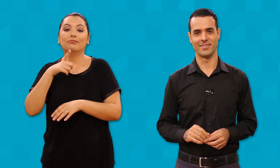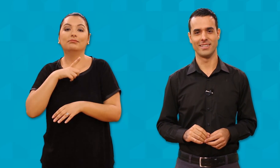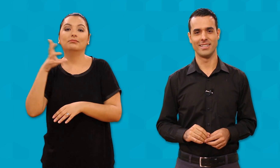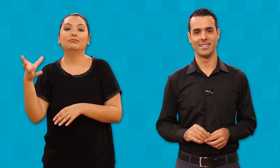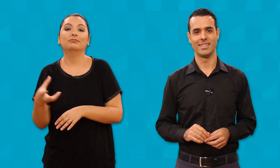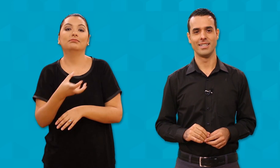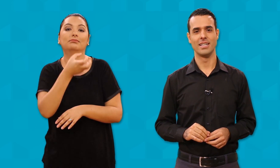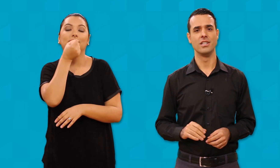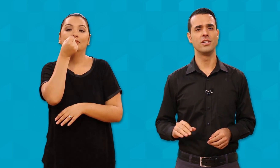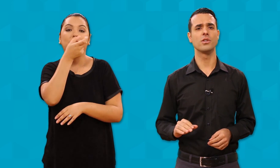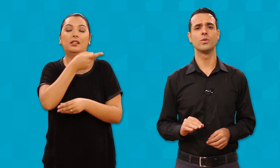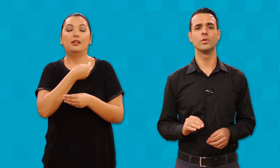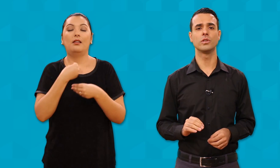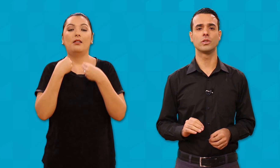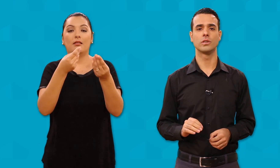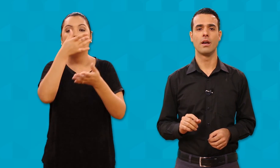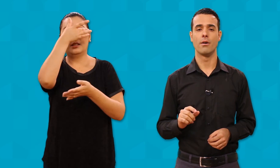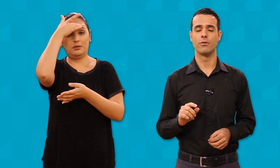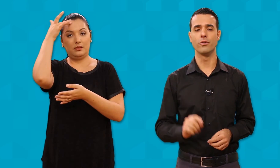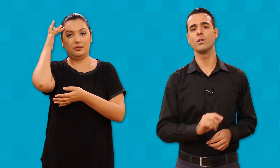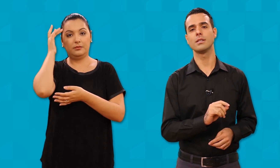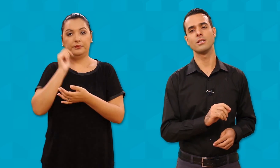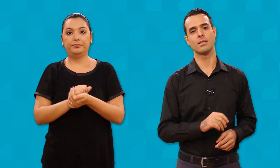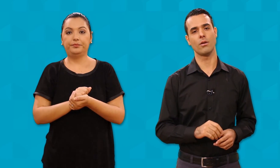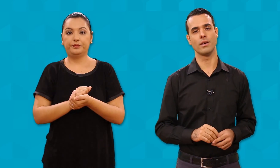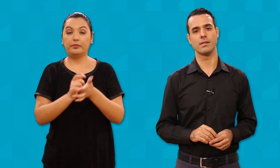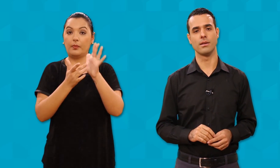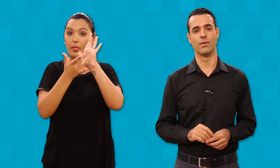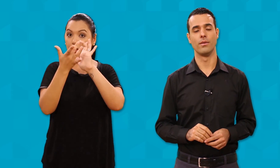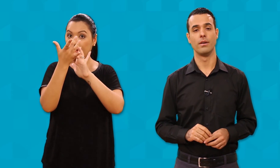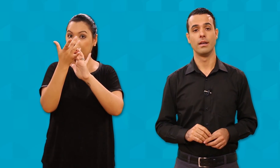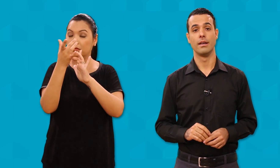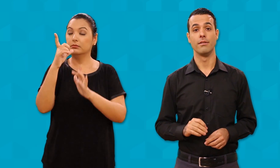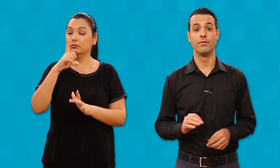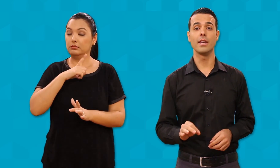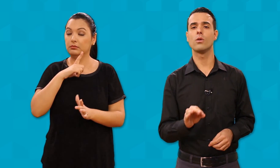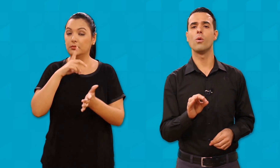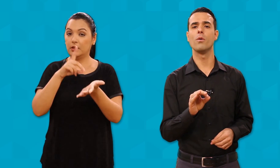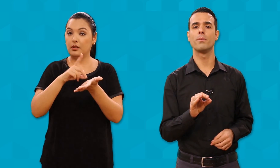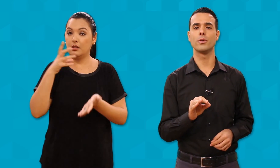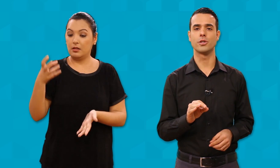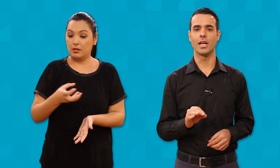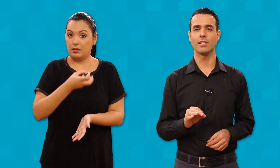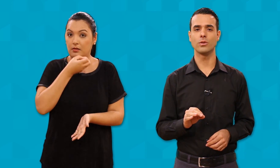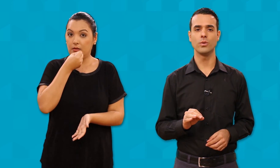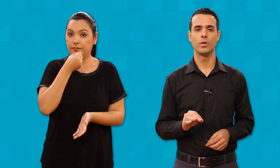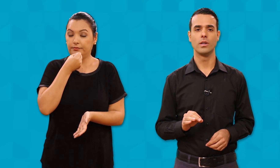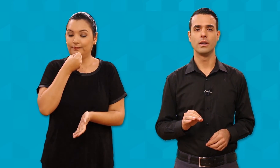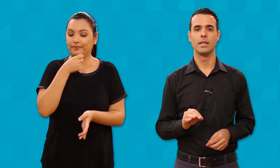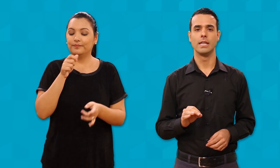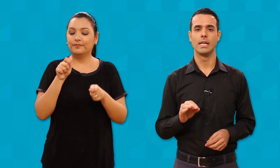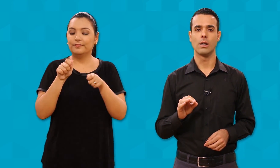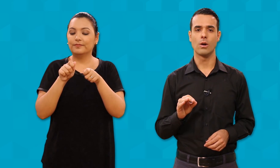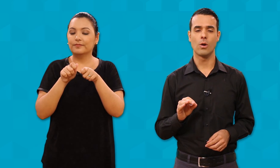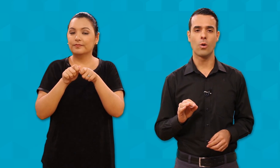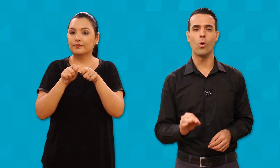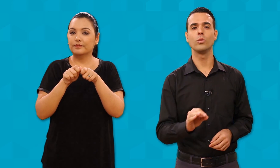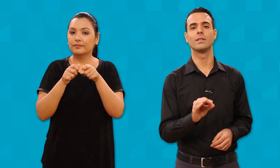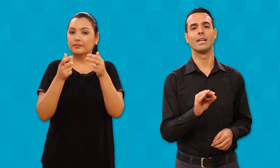Jesus, força de salvação, vem como um projeto contra